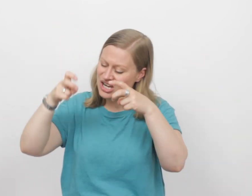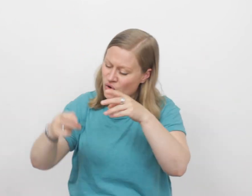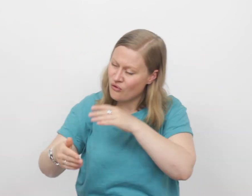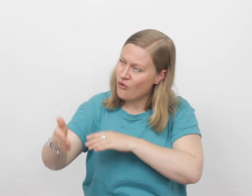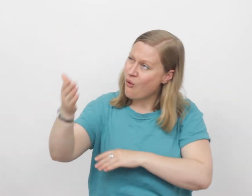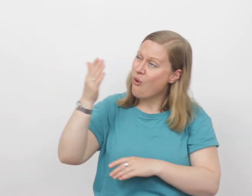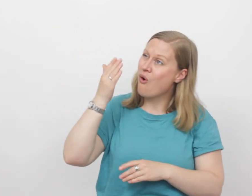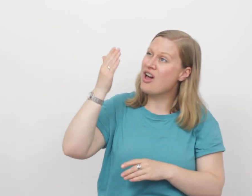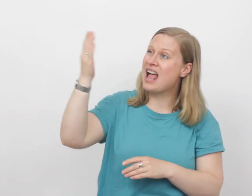ZANG EN MUZIEK